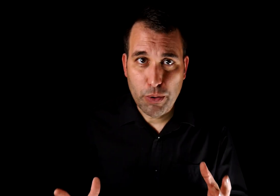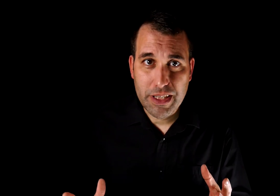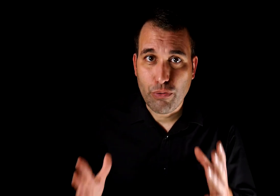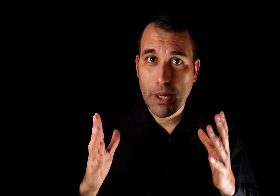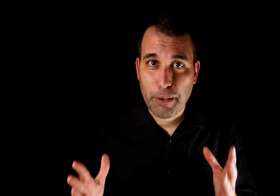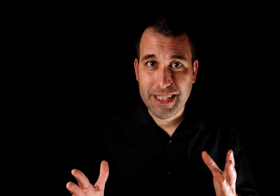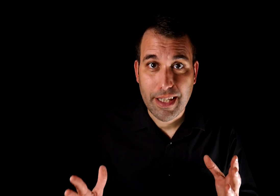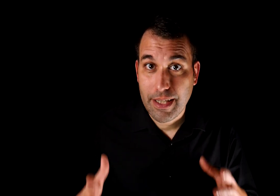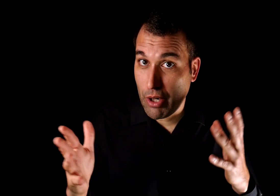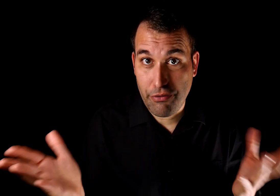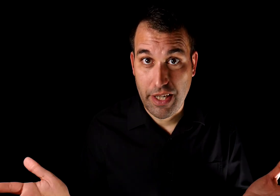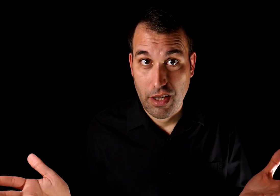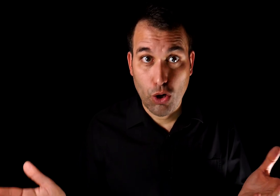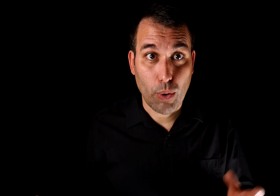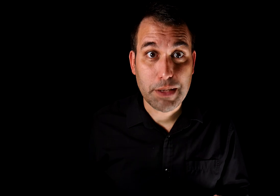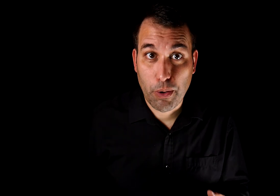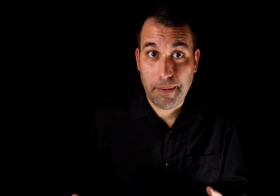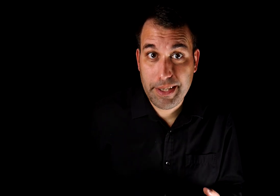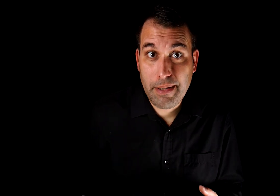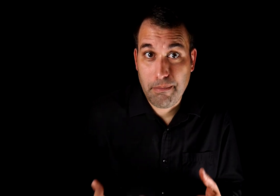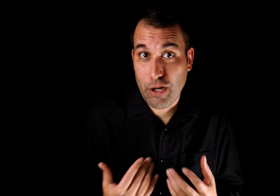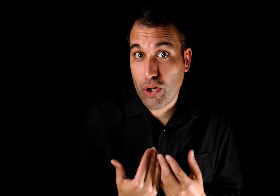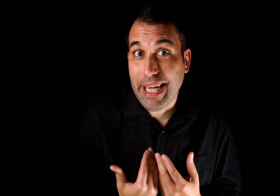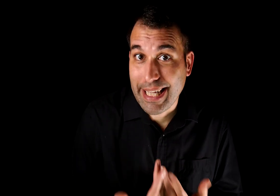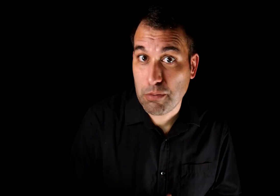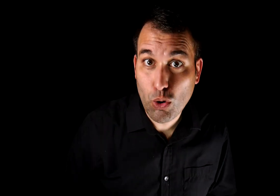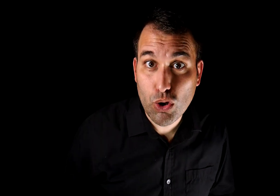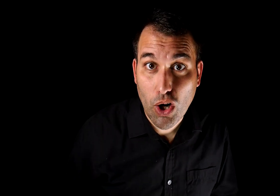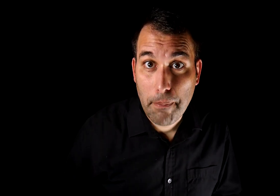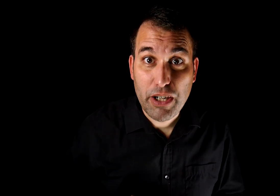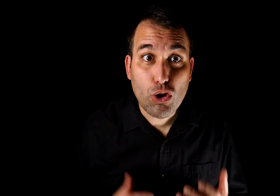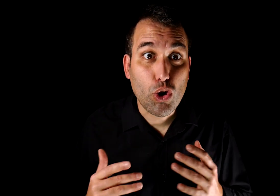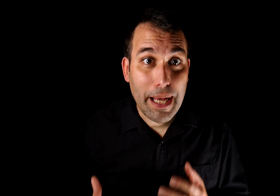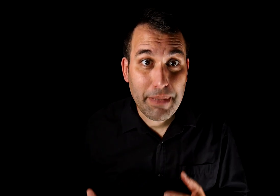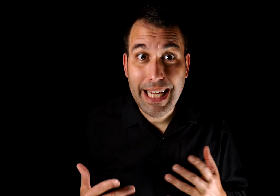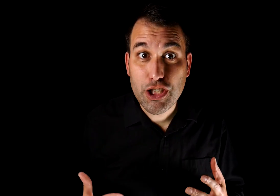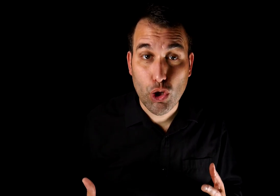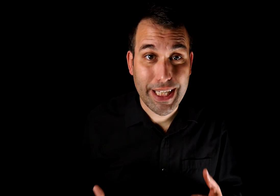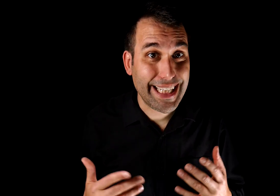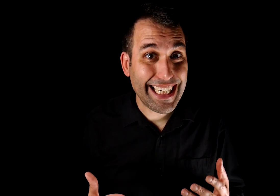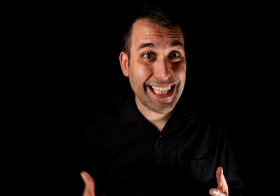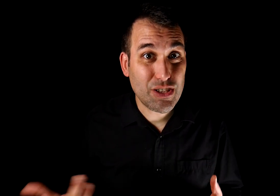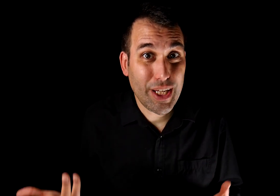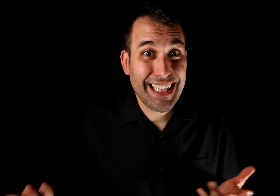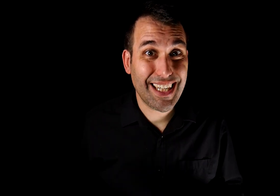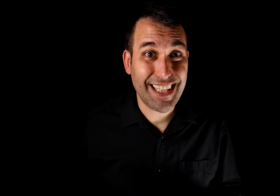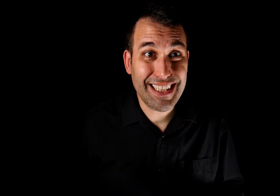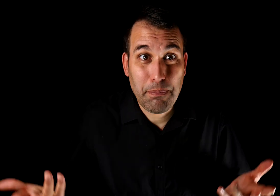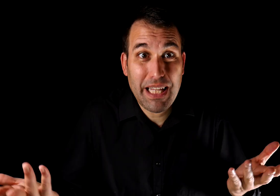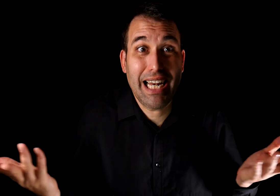obtuviste fue una promesa de buena fe, lo cual es probablemente mejor que nada en absoluto. Pero eso no cambia el hecho de que te crees la historia del extraterrestre al pie de